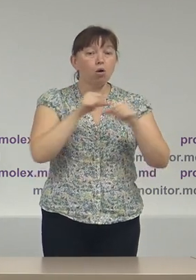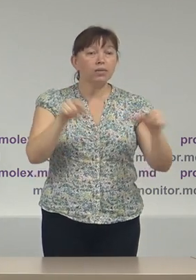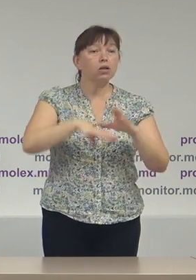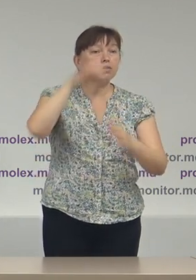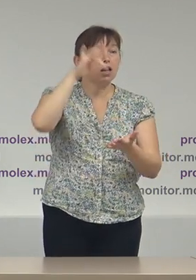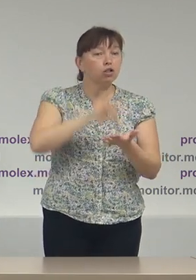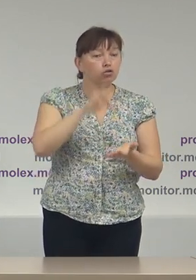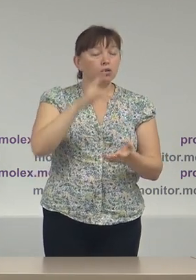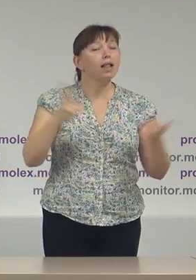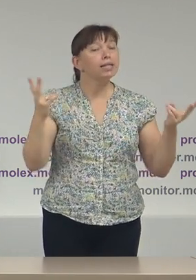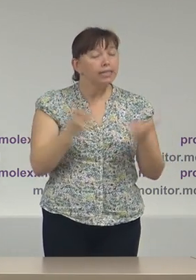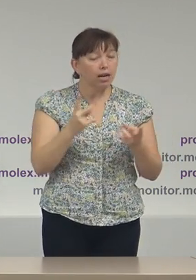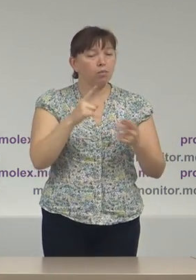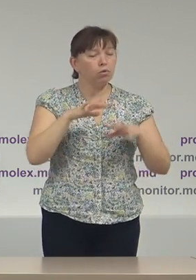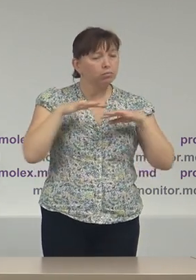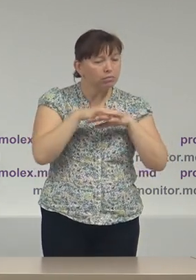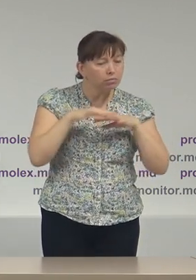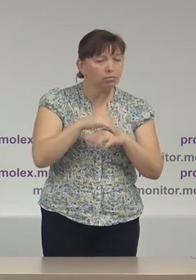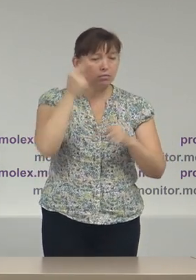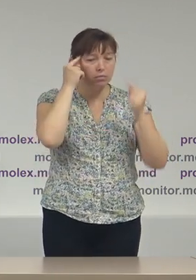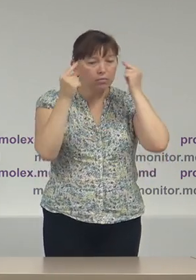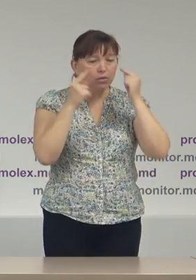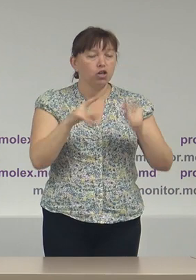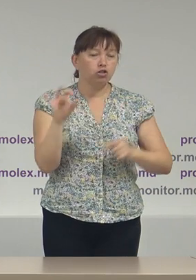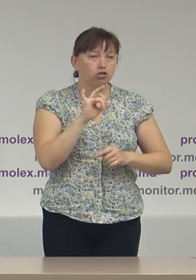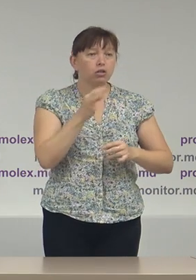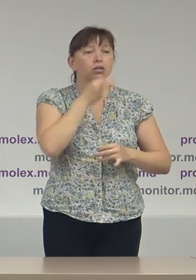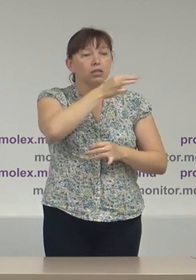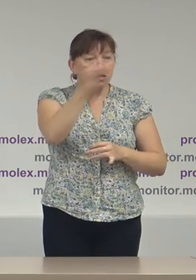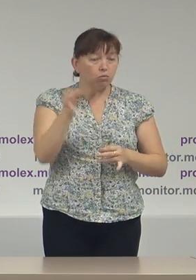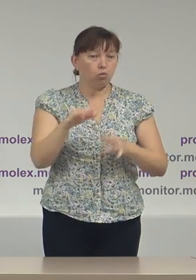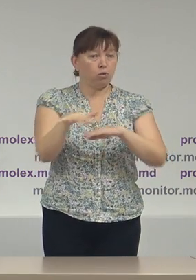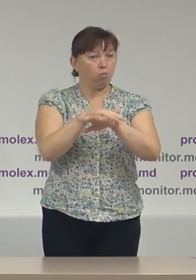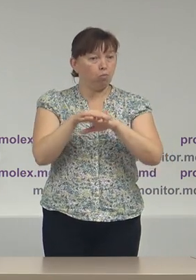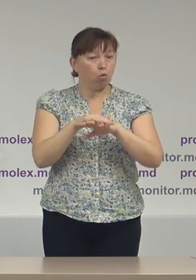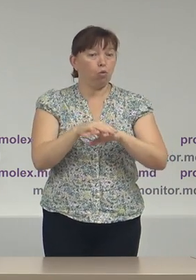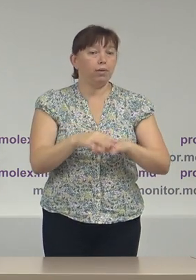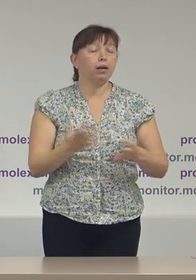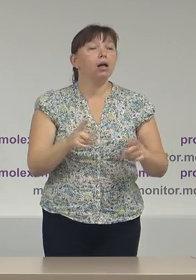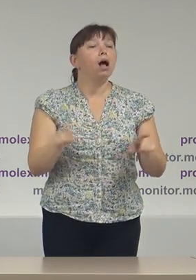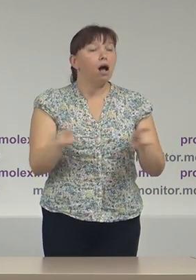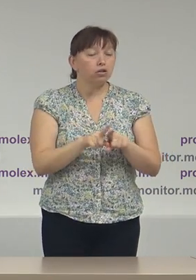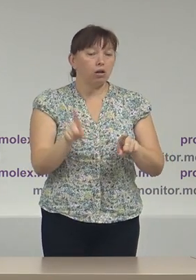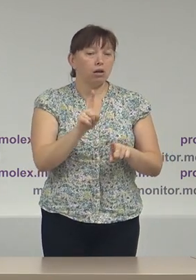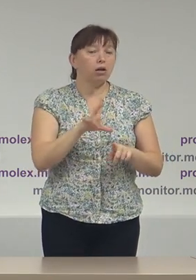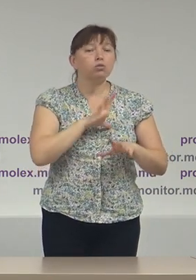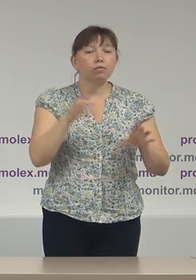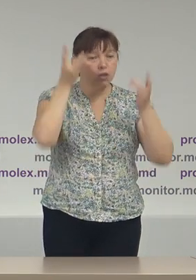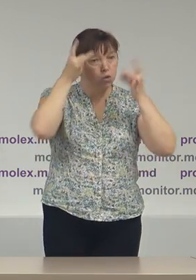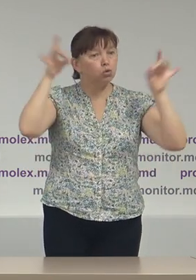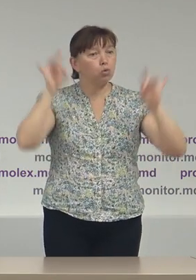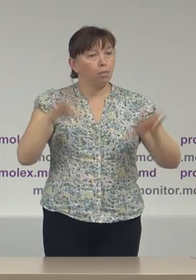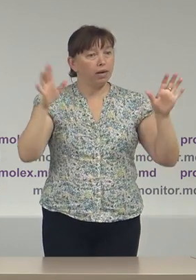Electorală Centrală trebuie să analizeze această situație și să expună public așa încât să nu fie surprizii